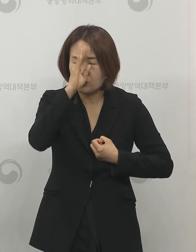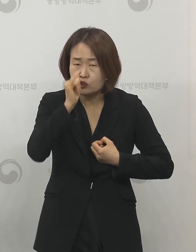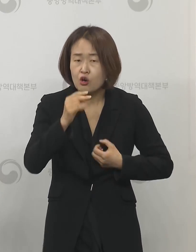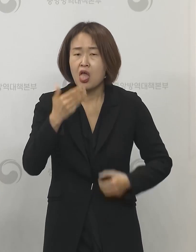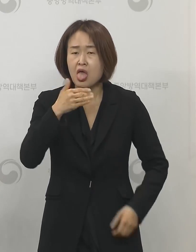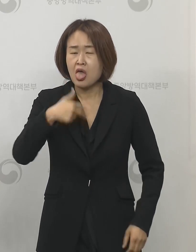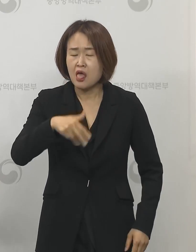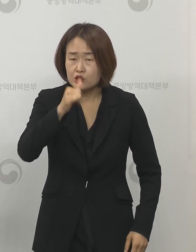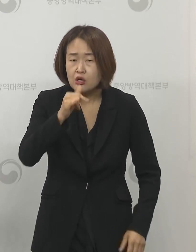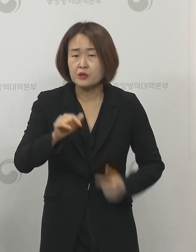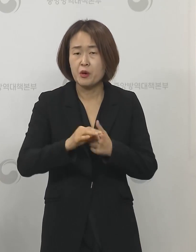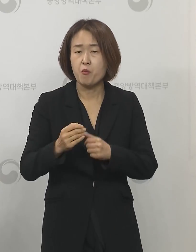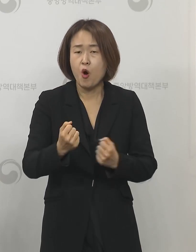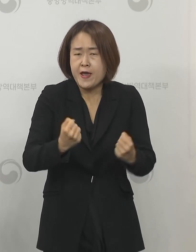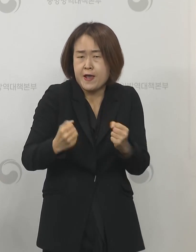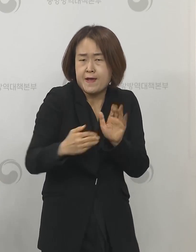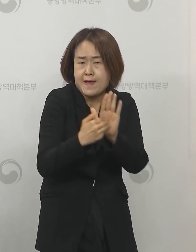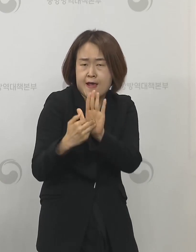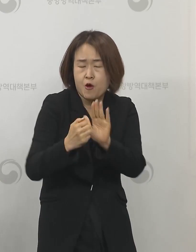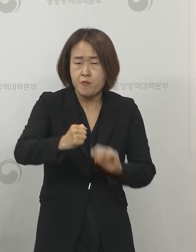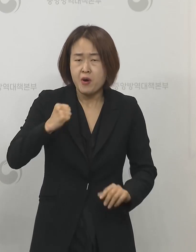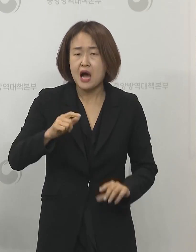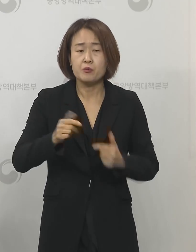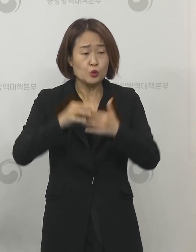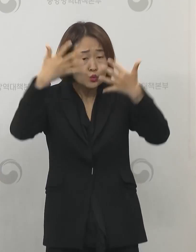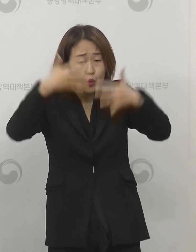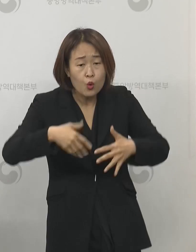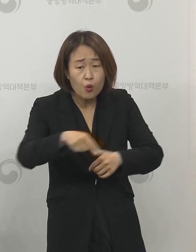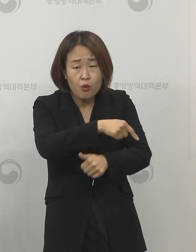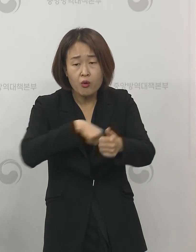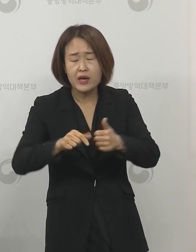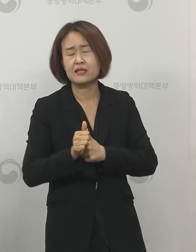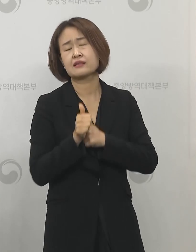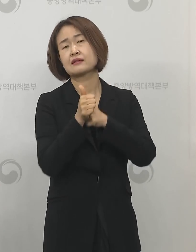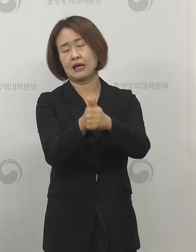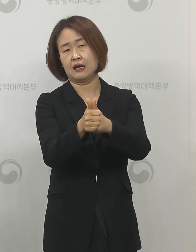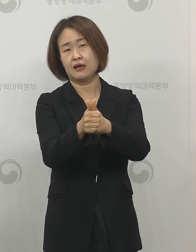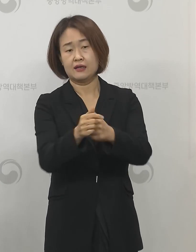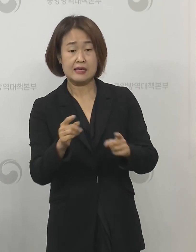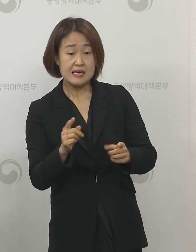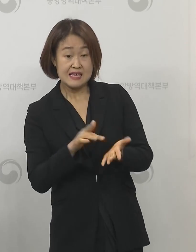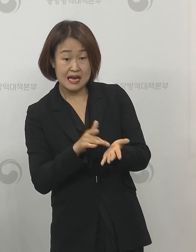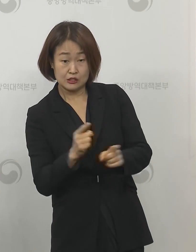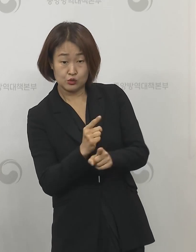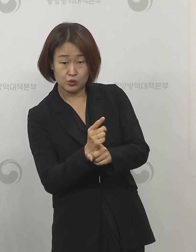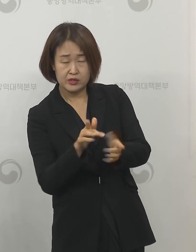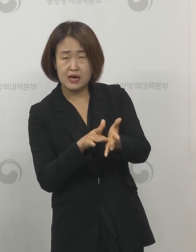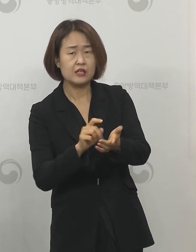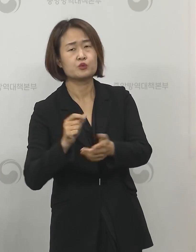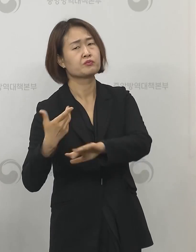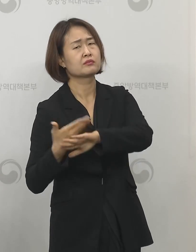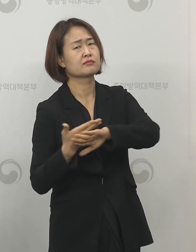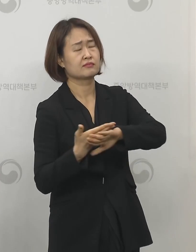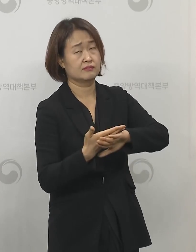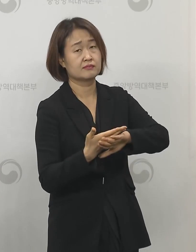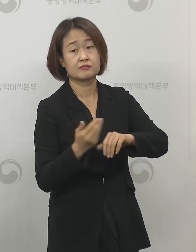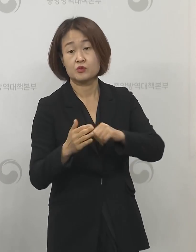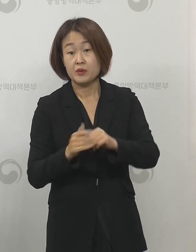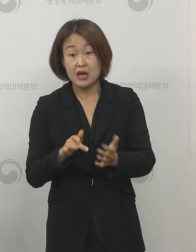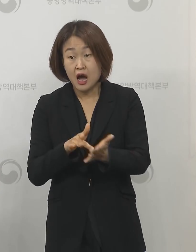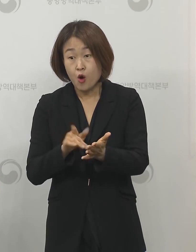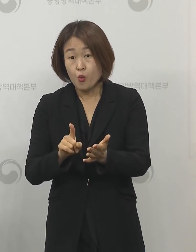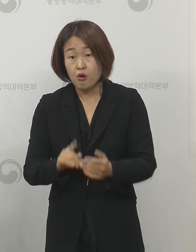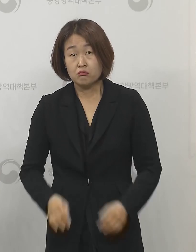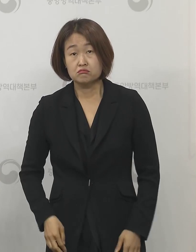면역상태를 가지고 있고 또 어떤 조건을 가지고 있느냐에 따라서도 치료약의 효과가 달라질 수 있기 때문에 어떤